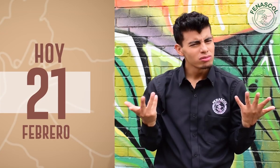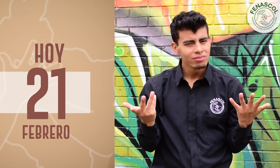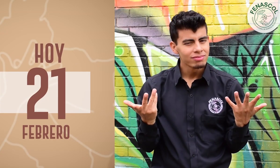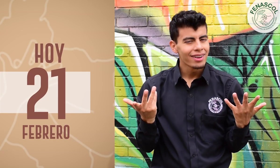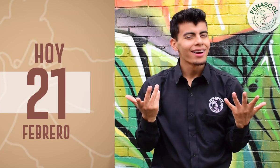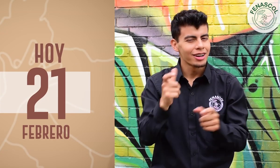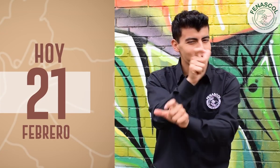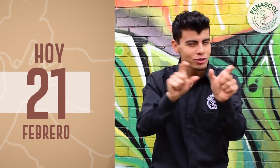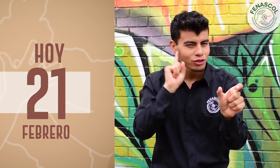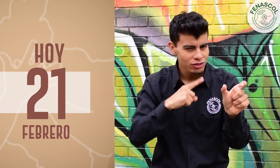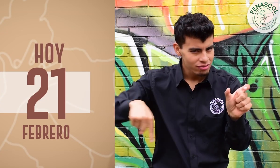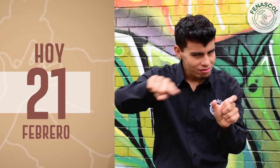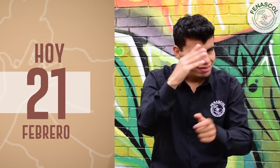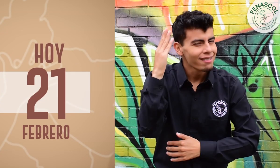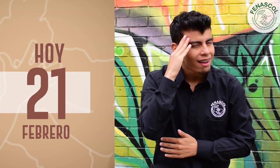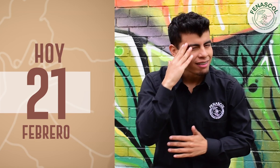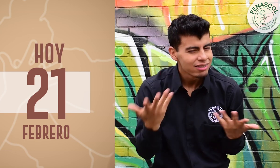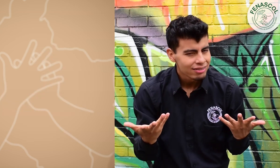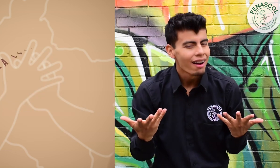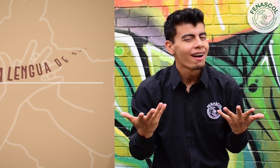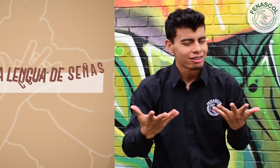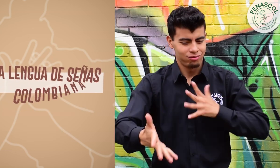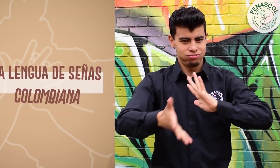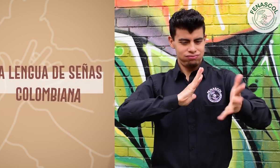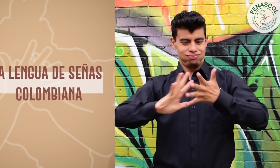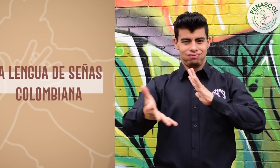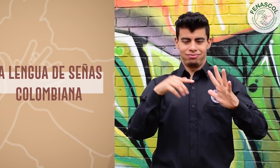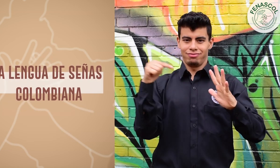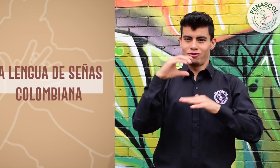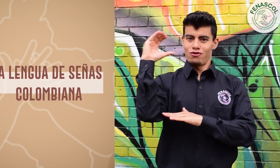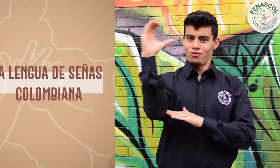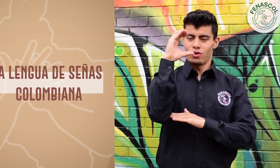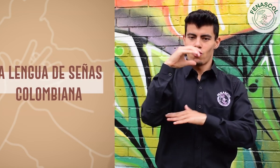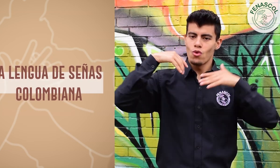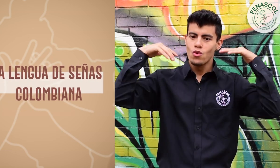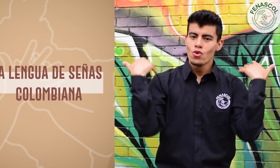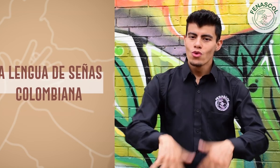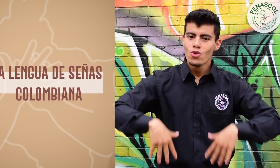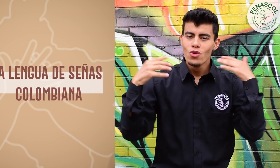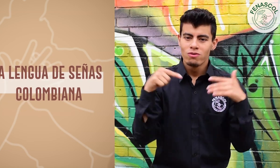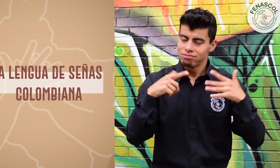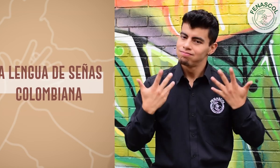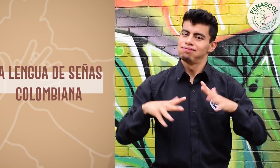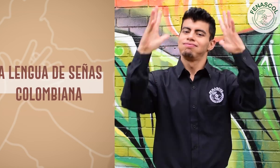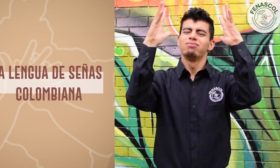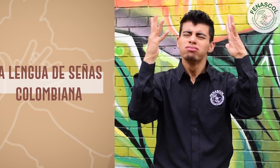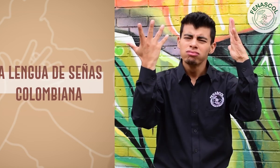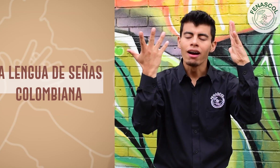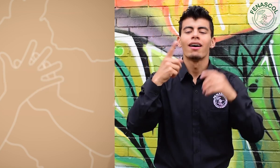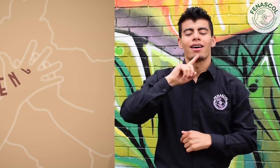saben, las personas sordas en Colombia se comunican en lengua de señas y esta lengua hace parte de la conmemoración del día de